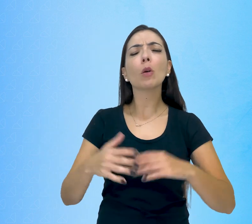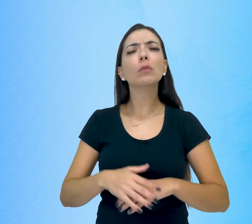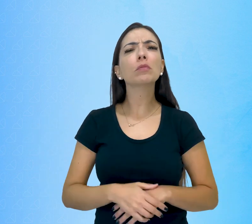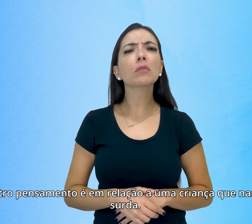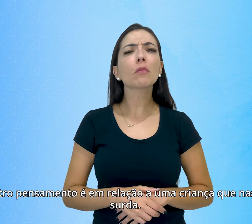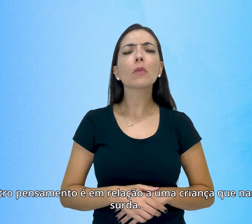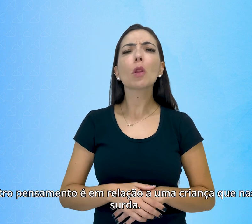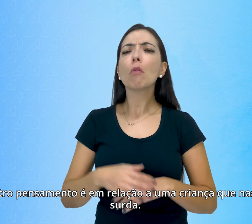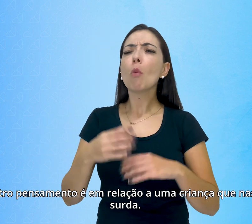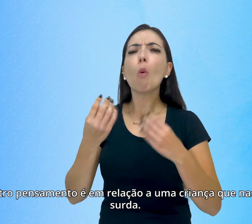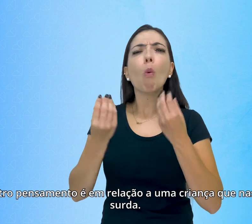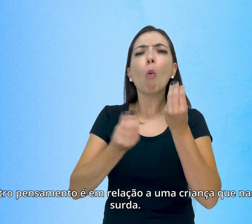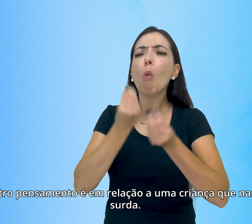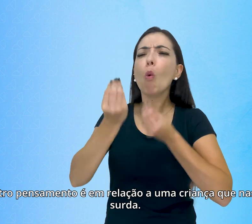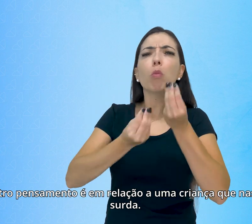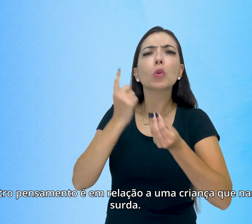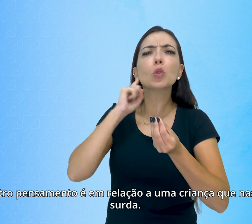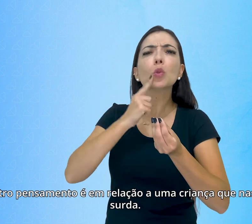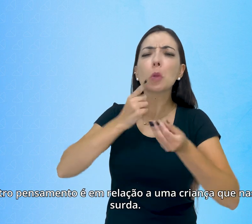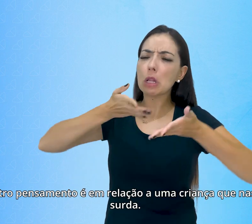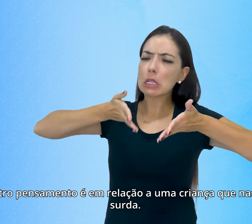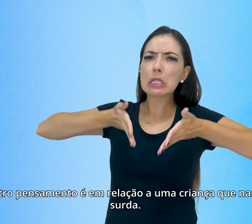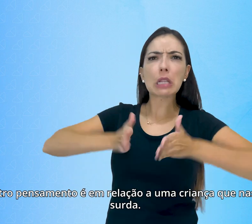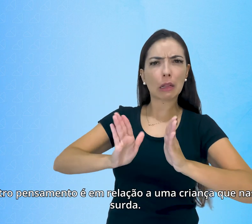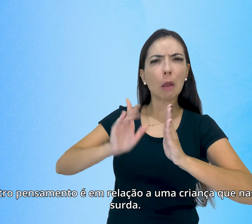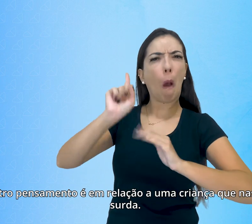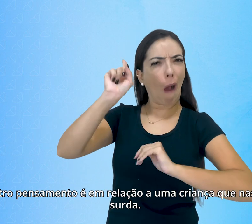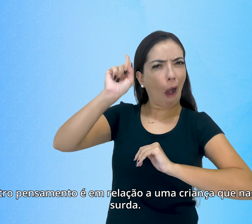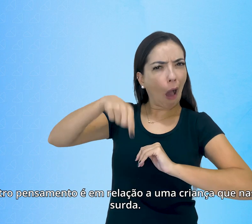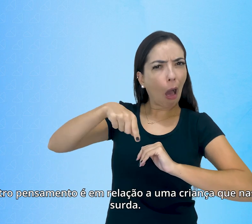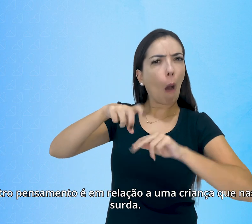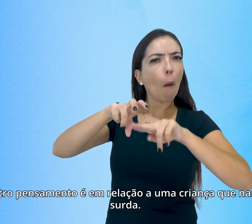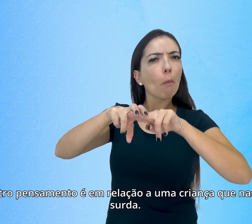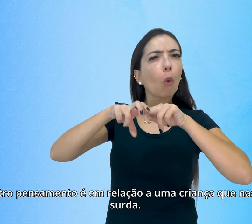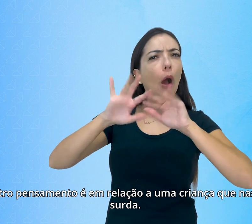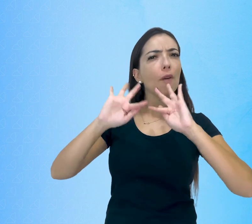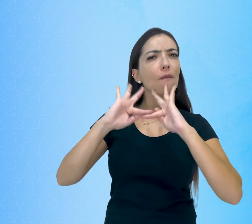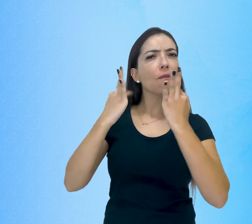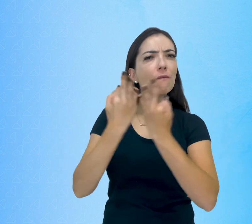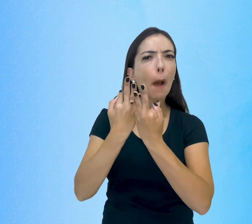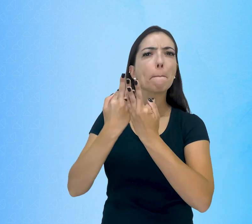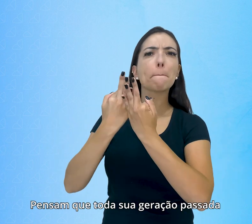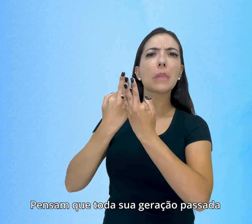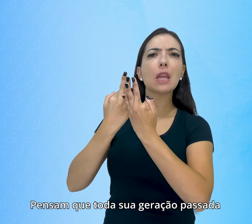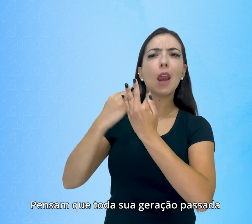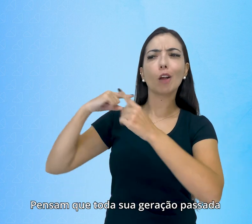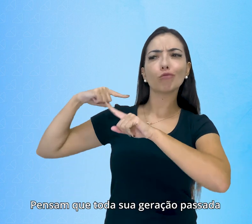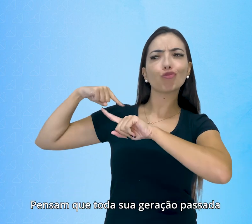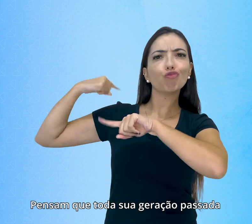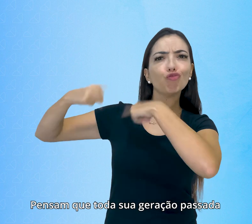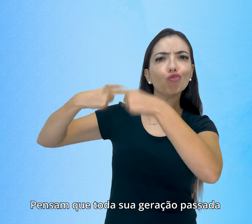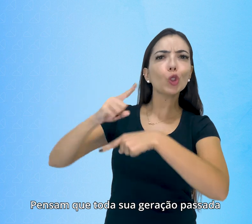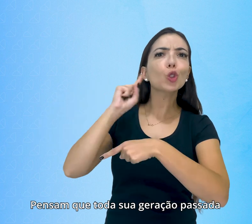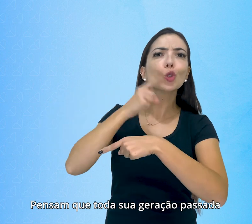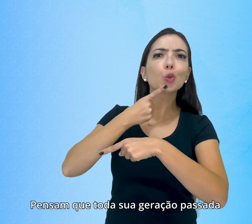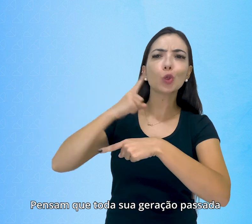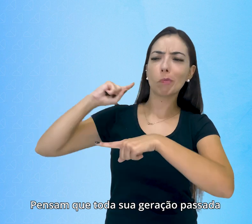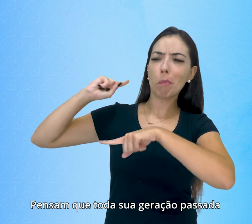Outro pensamento é em relação a uma criança que nasce surda. Pensam que toda a sua geração passada